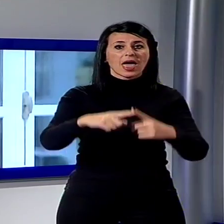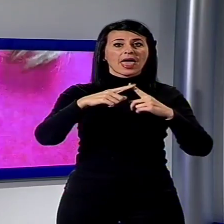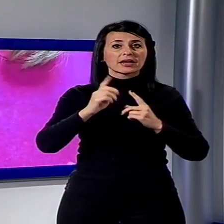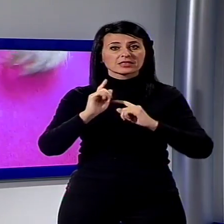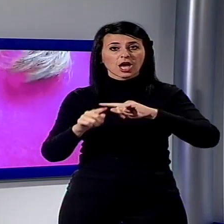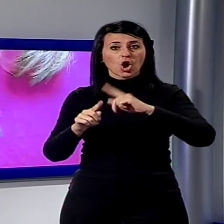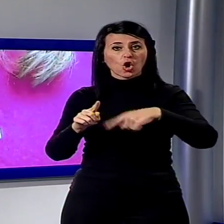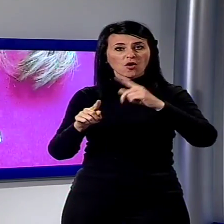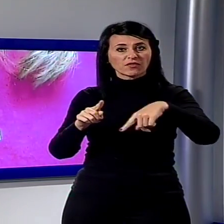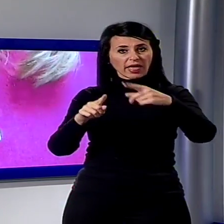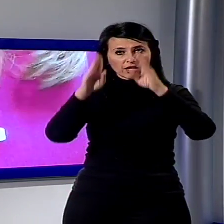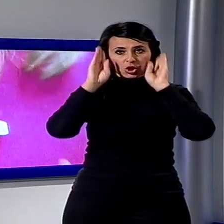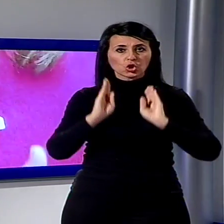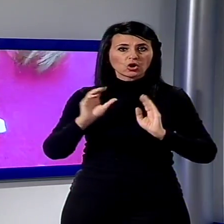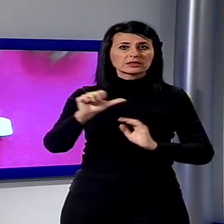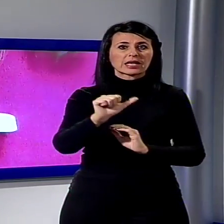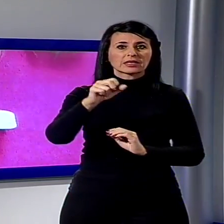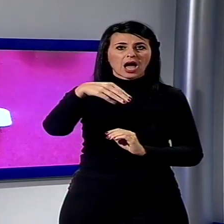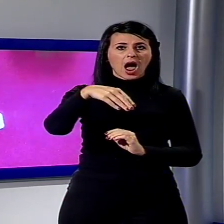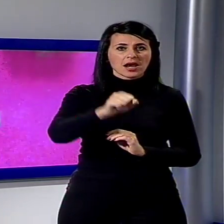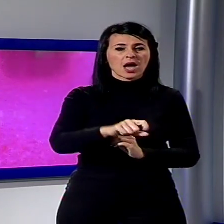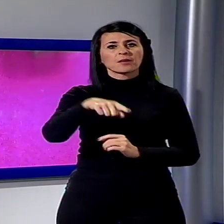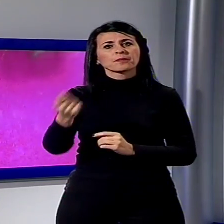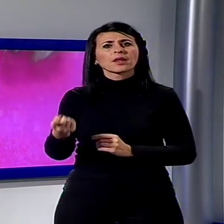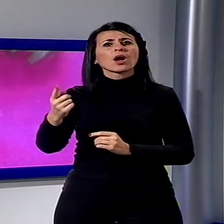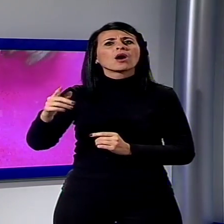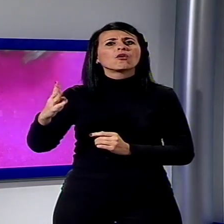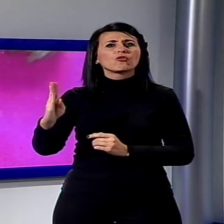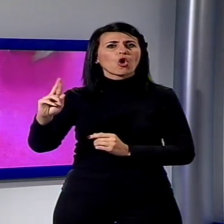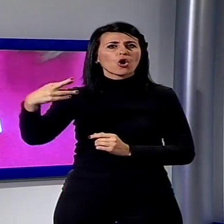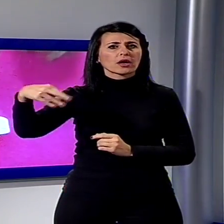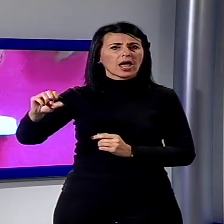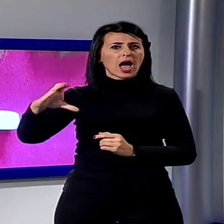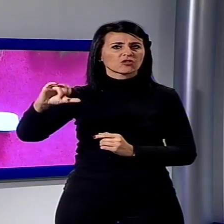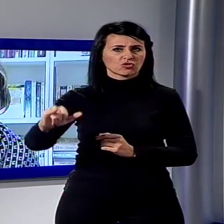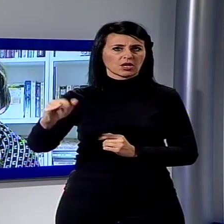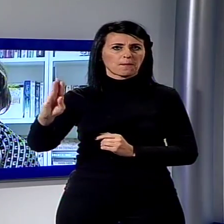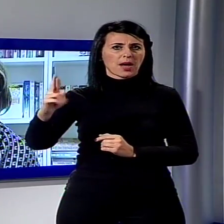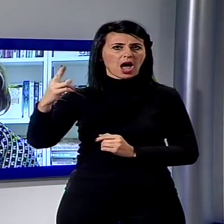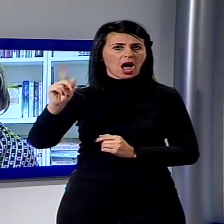Fornaci di Barga. Questo sarà il primo centro di ascolto